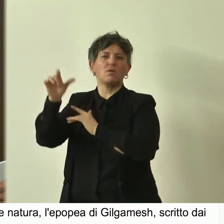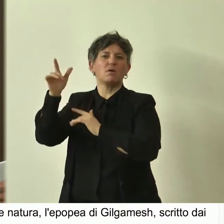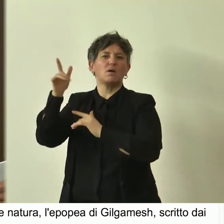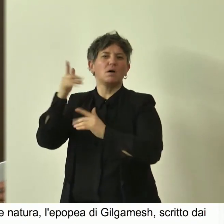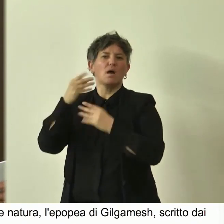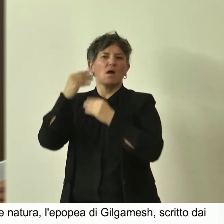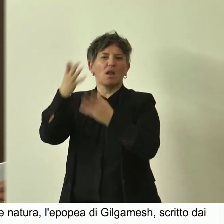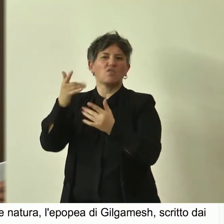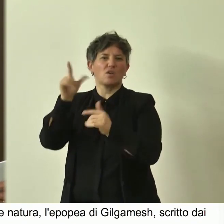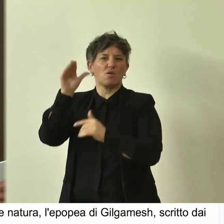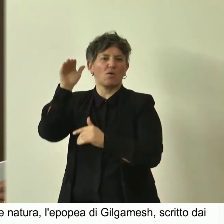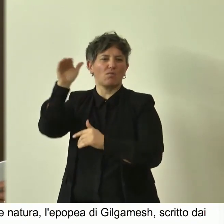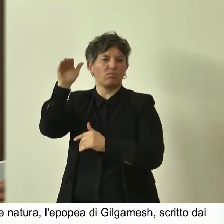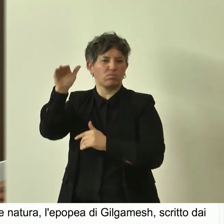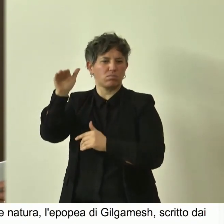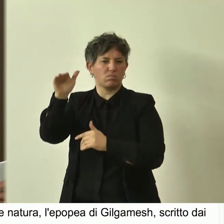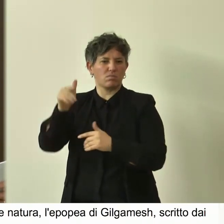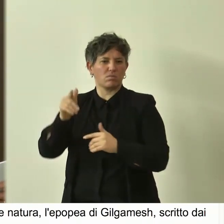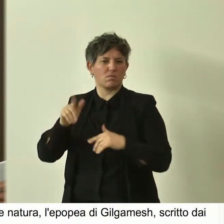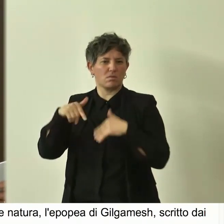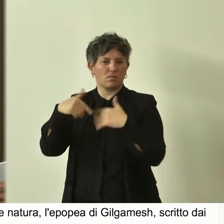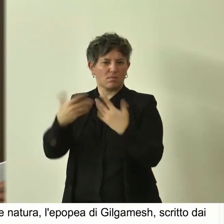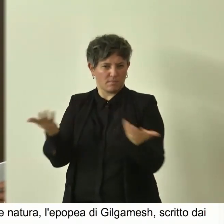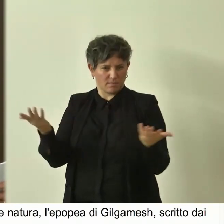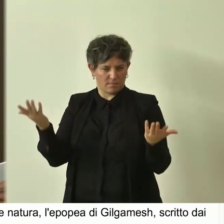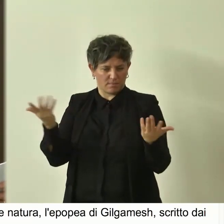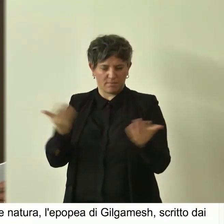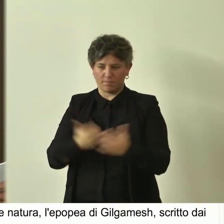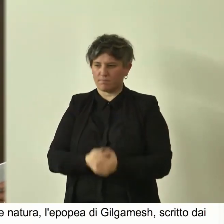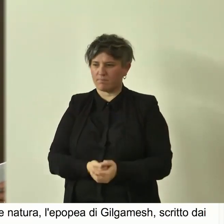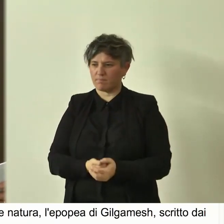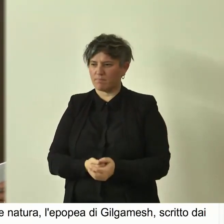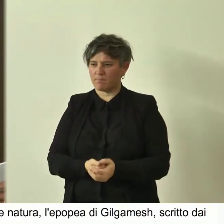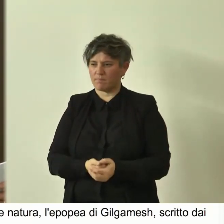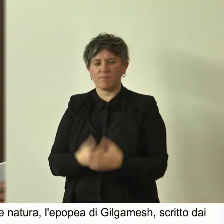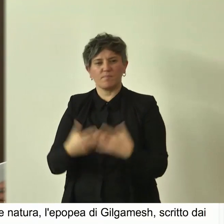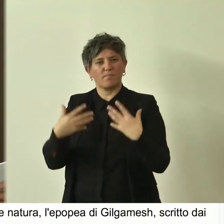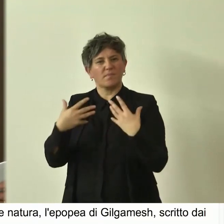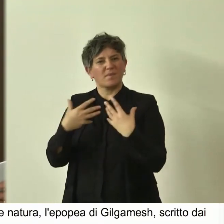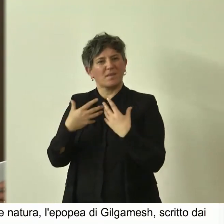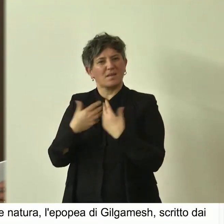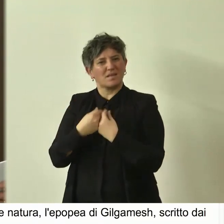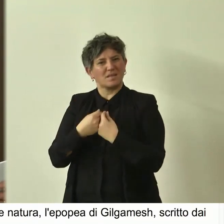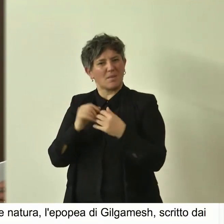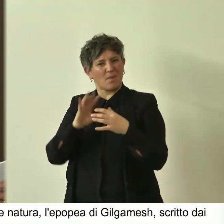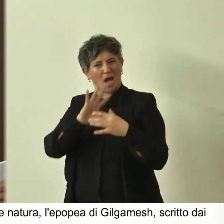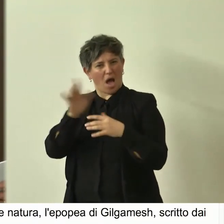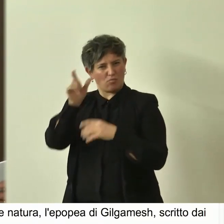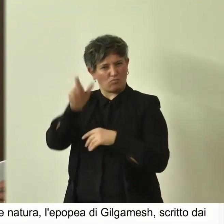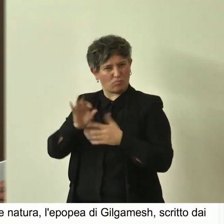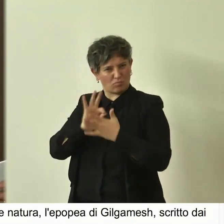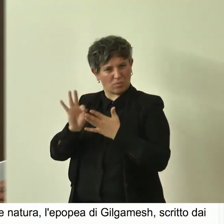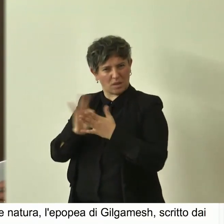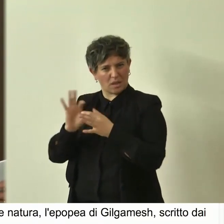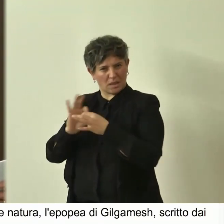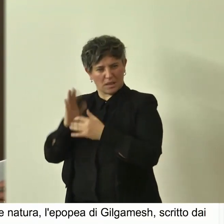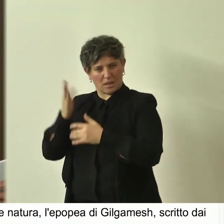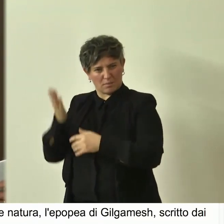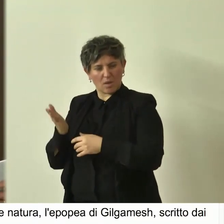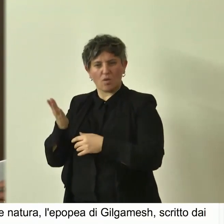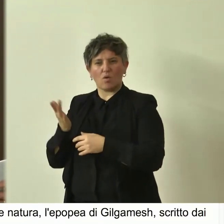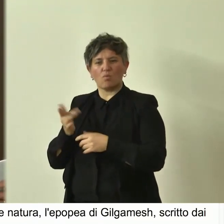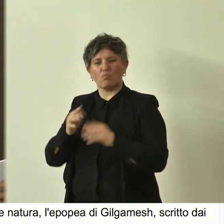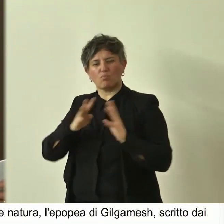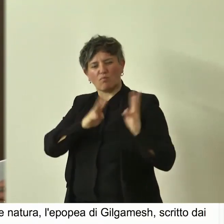Questo è il programma. Insieme, lui, Gilgamesh e l'amico Enkidu, si addentravano nella